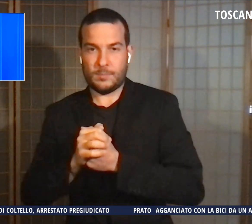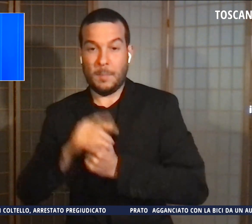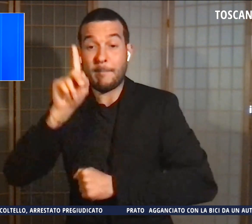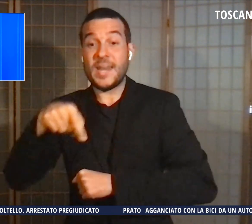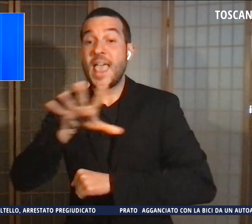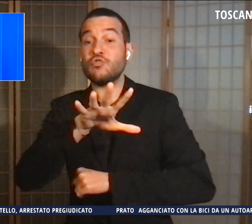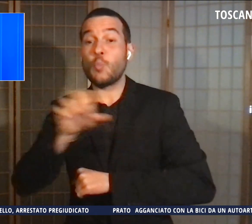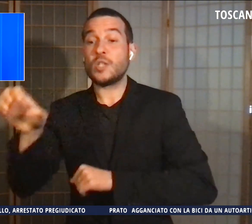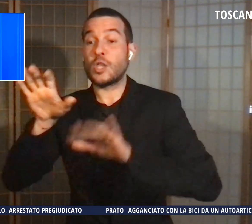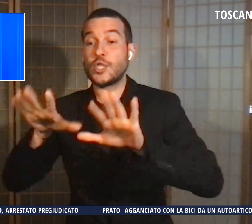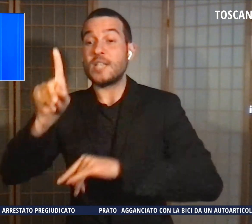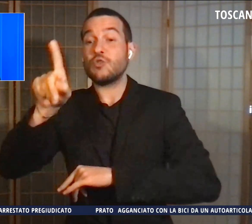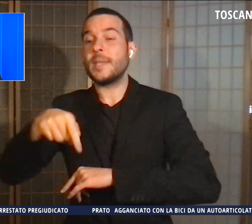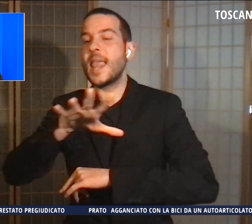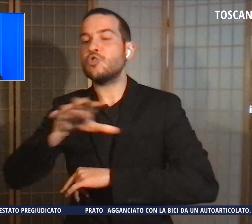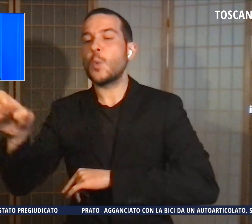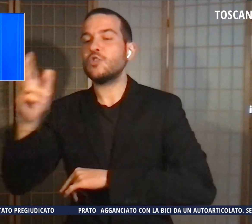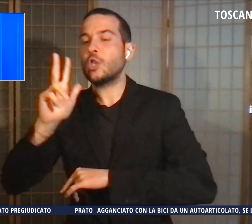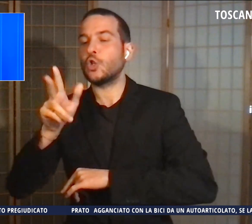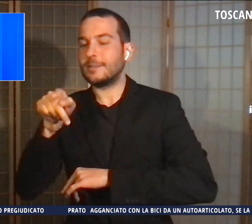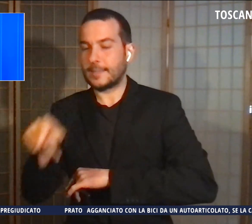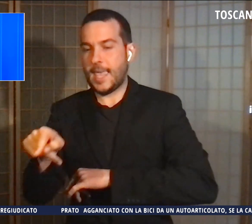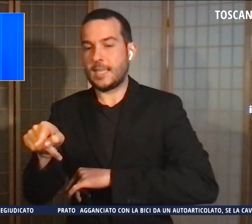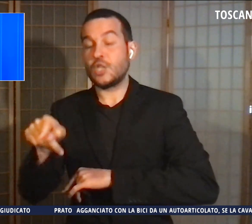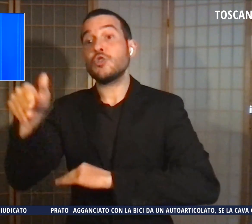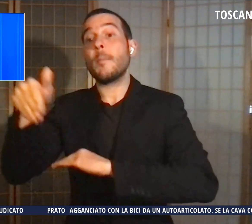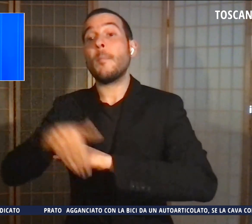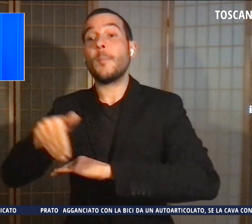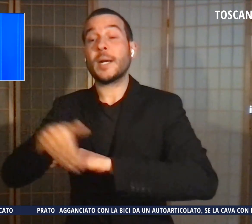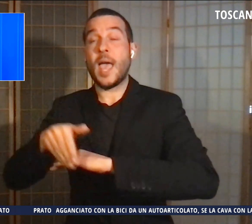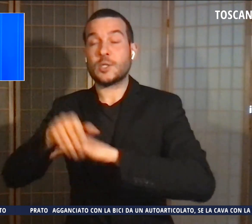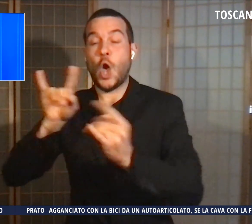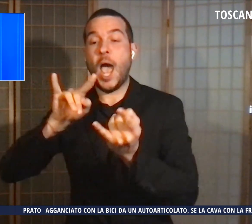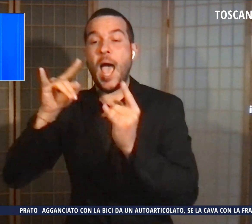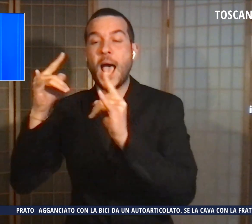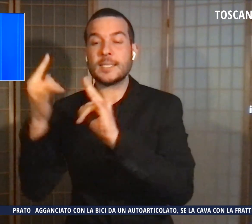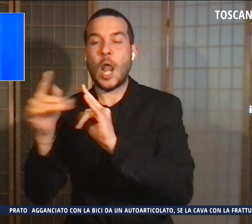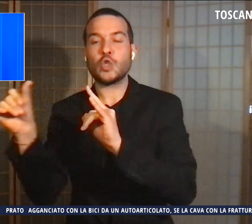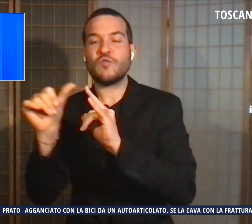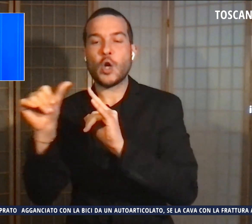il 1513, in prestito dal Castello Sforzesco di Milano.